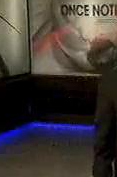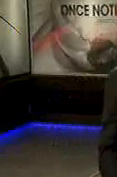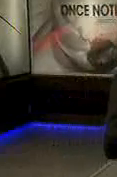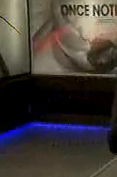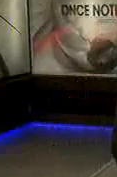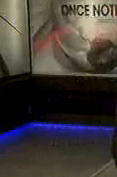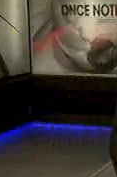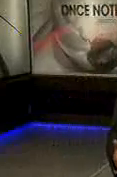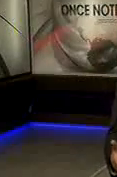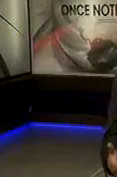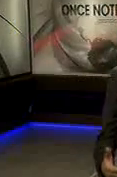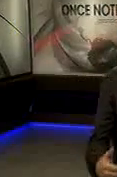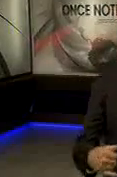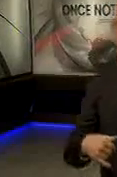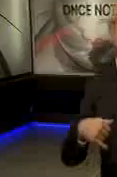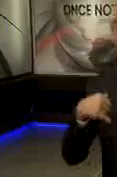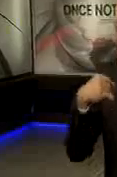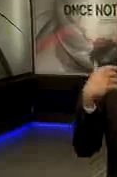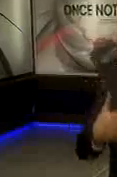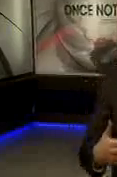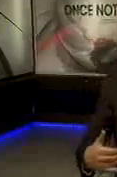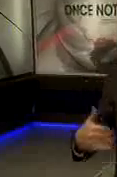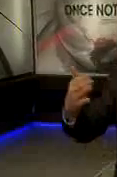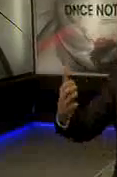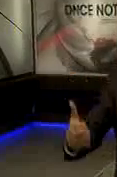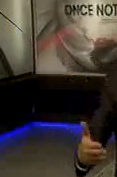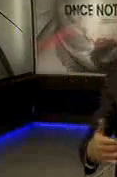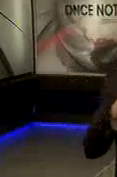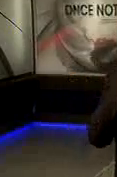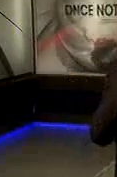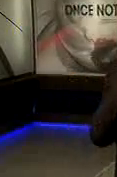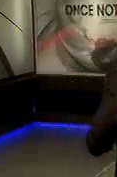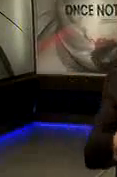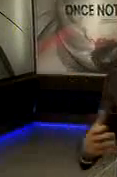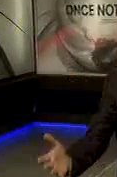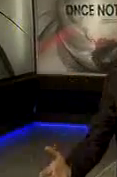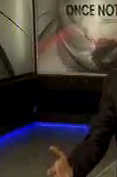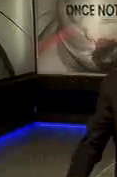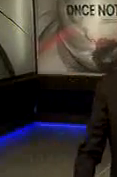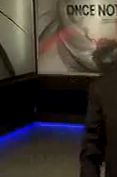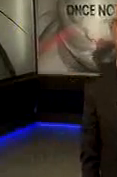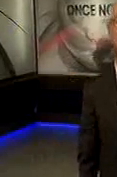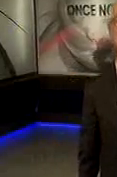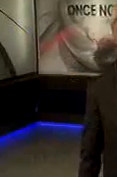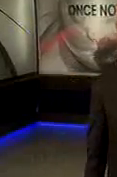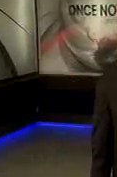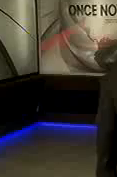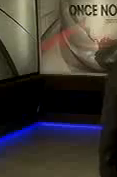utilidad Su servidor participará Pero sobre todo cuente con todos los personajes Que generosamente han venido aquí al estudio del Canal 11 Para hablar con ellos